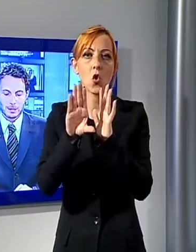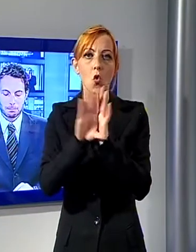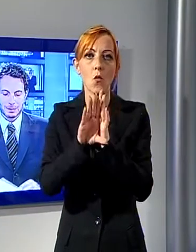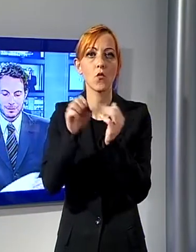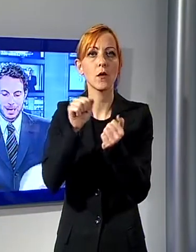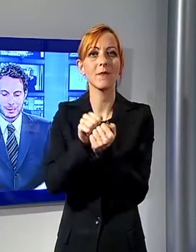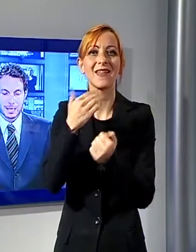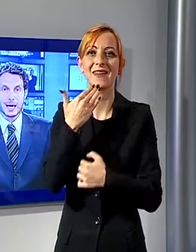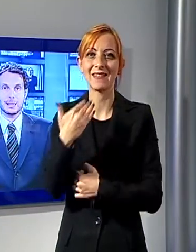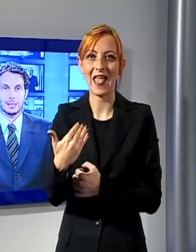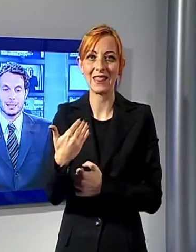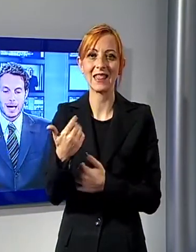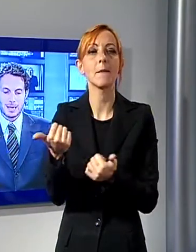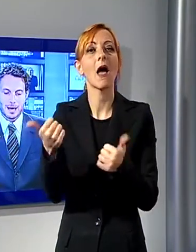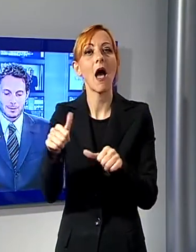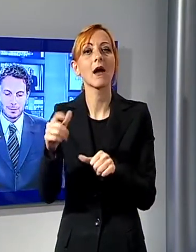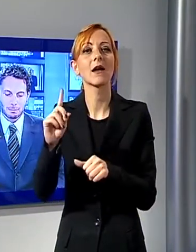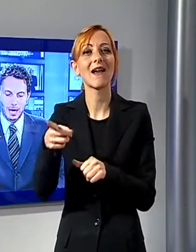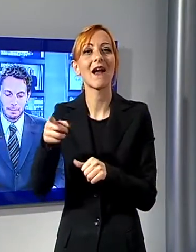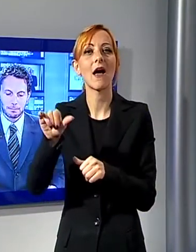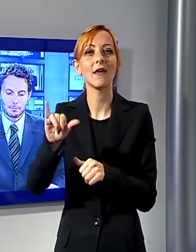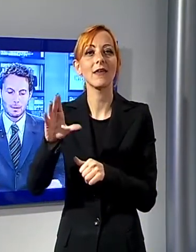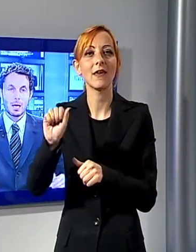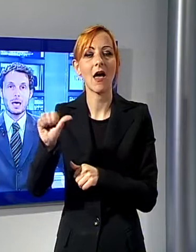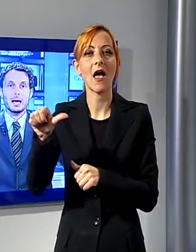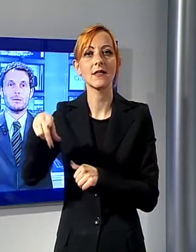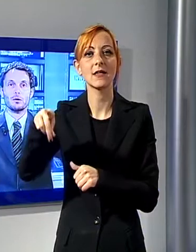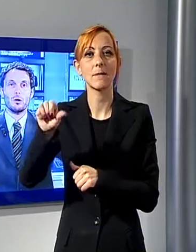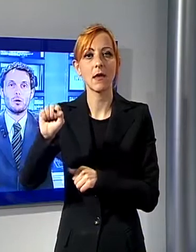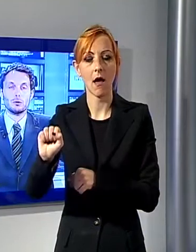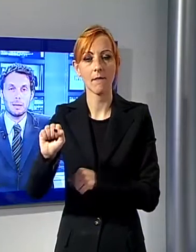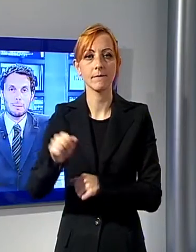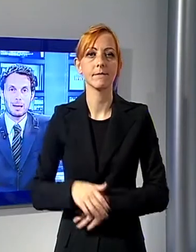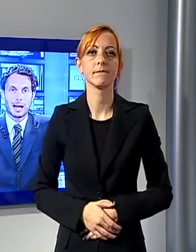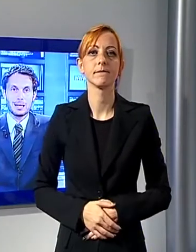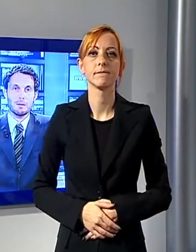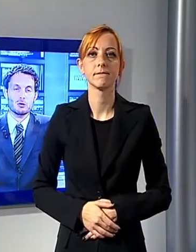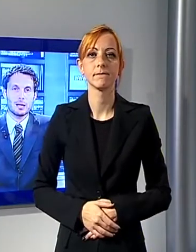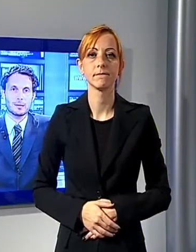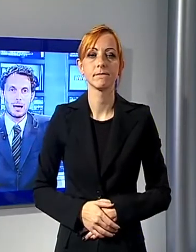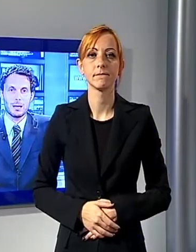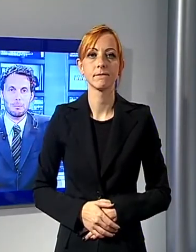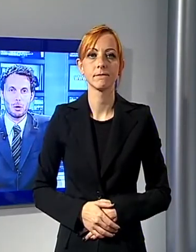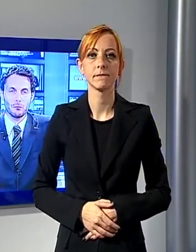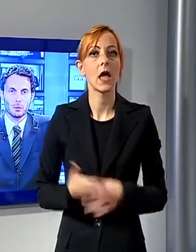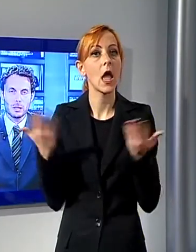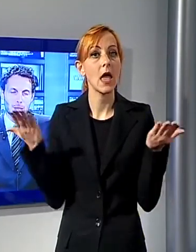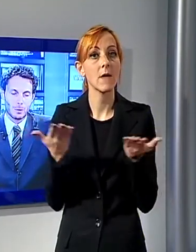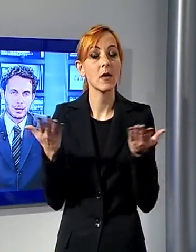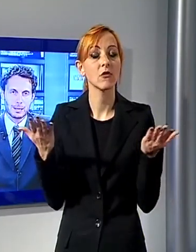Petrasanta e anche di Gaia SPA. E adesso torniamo a parlare dell'emergenza profughi che riguarda anche